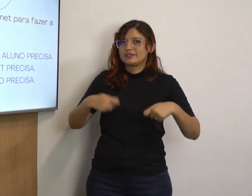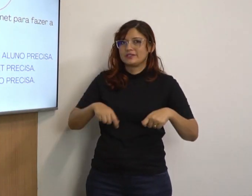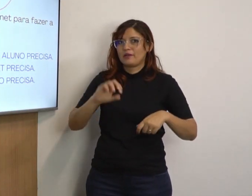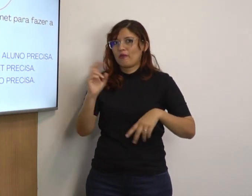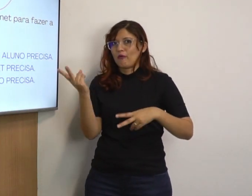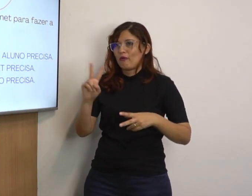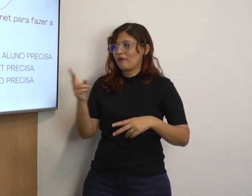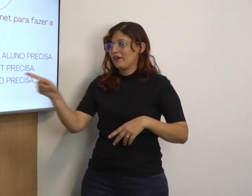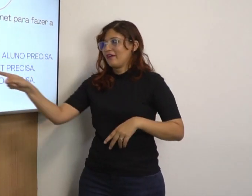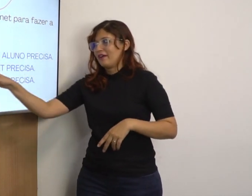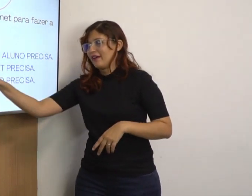precisa.